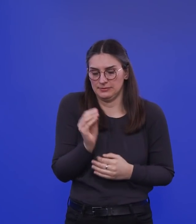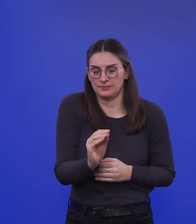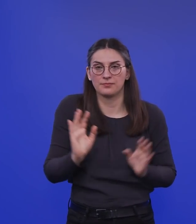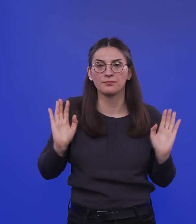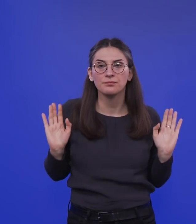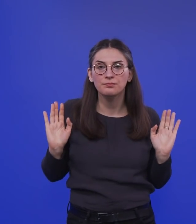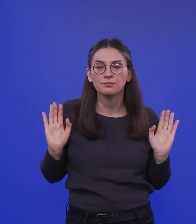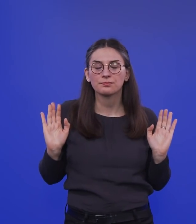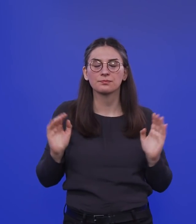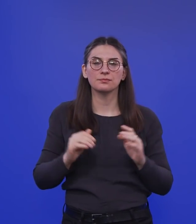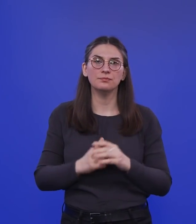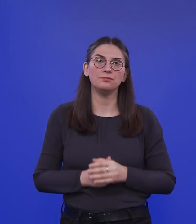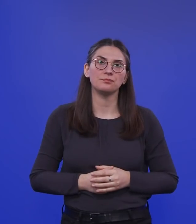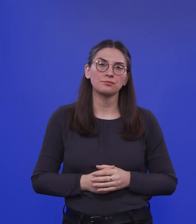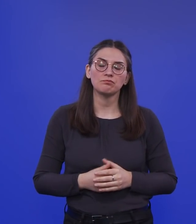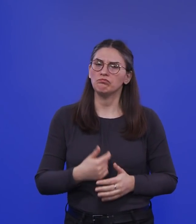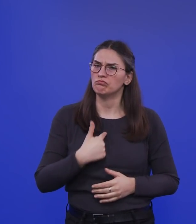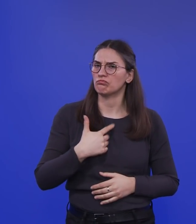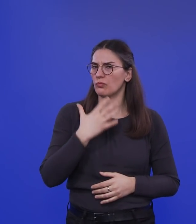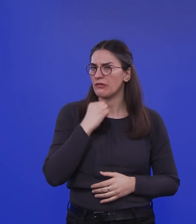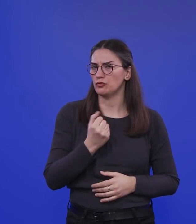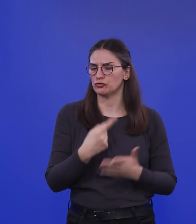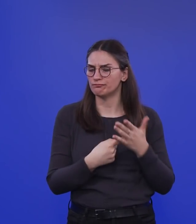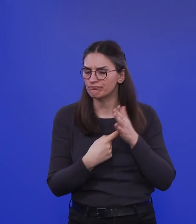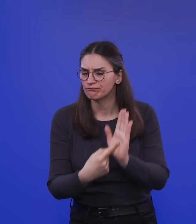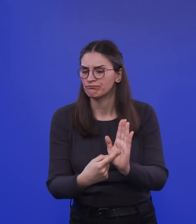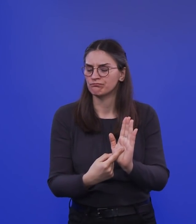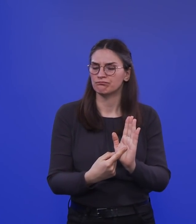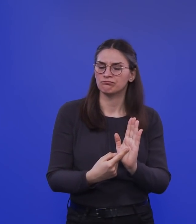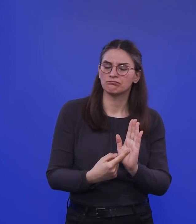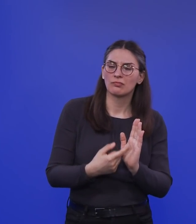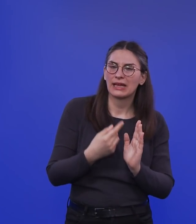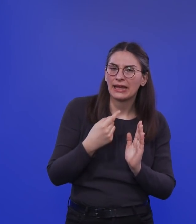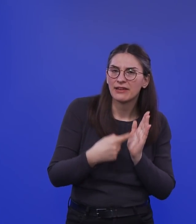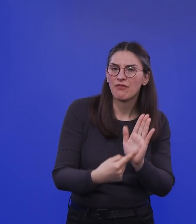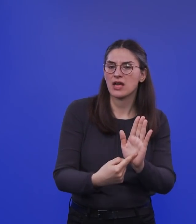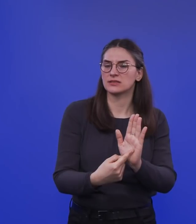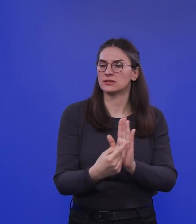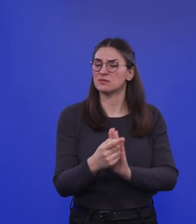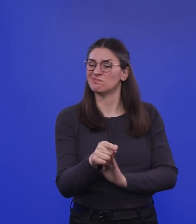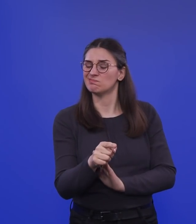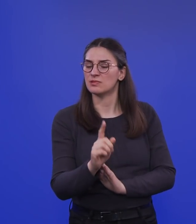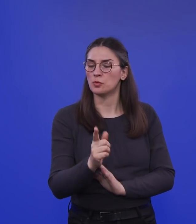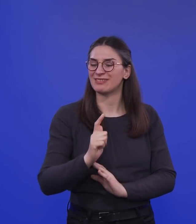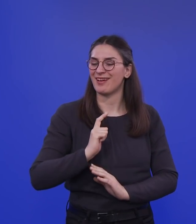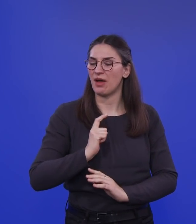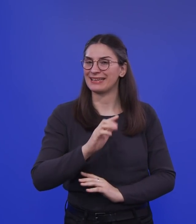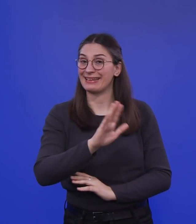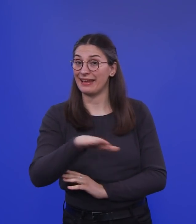eher darauf hinweisen, dass man ansonsten natürlich auch erwarten muss, dass Kinder in großer Zahl infiziert werden.